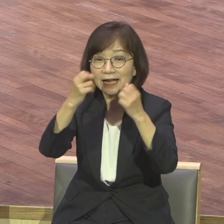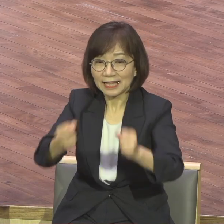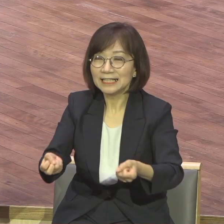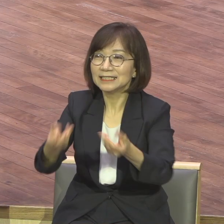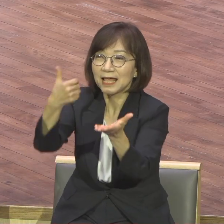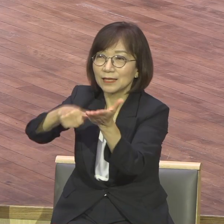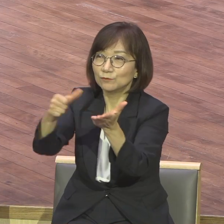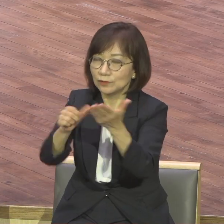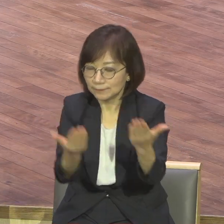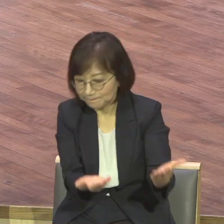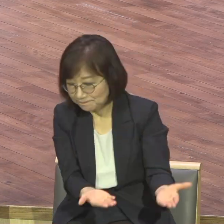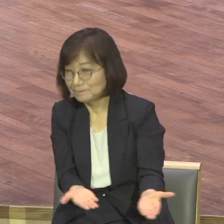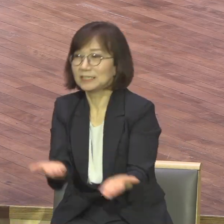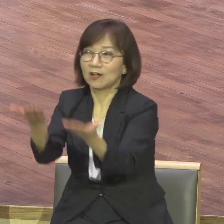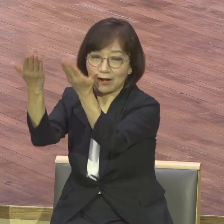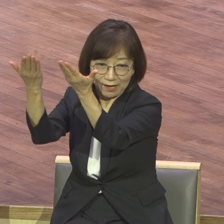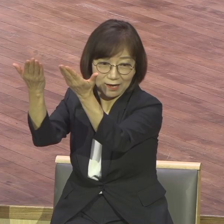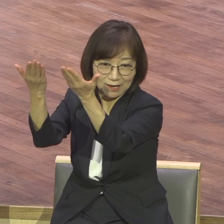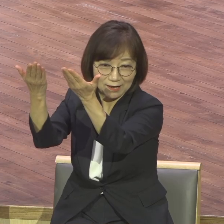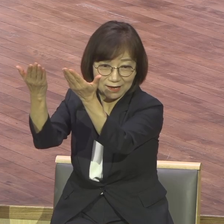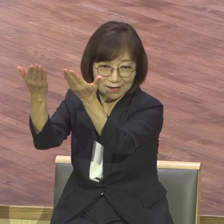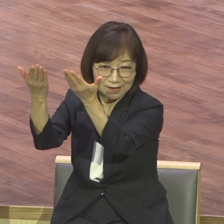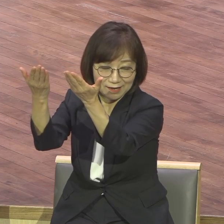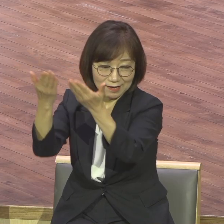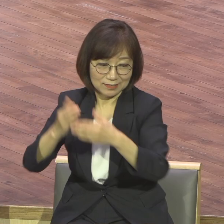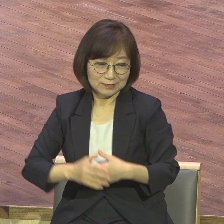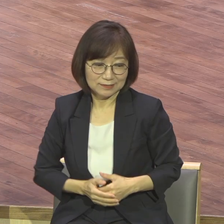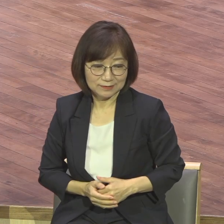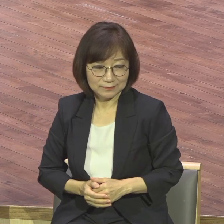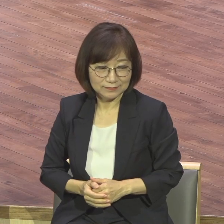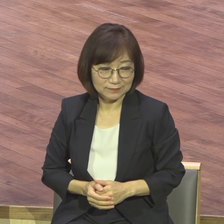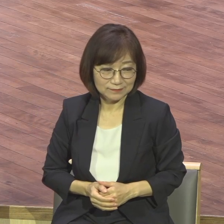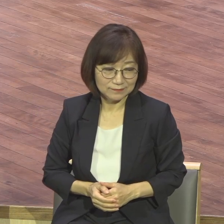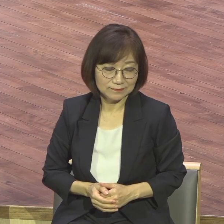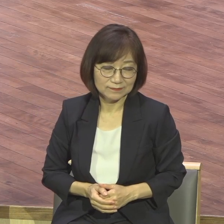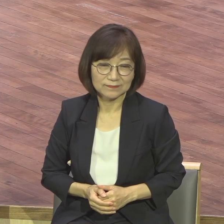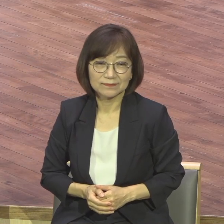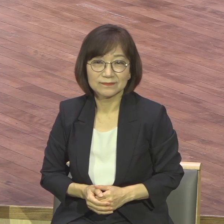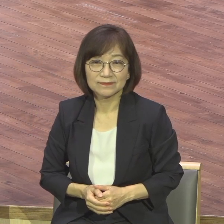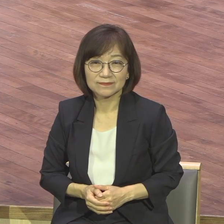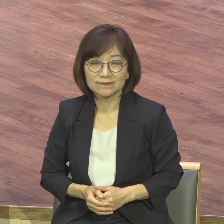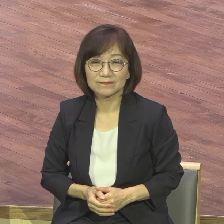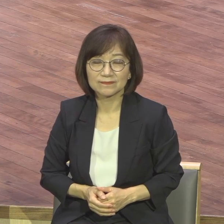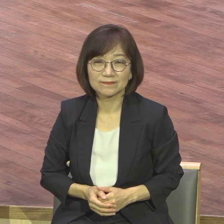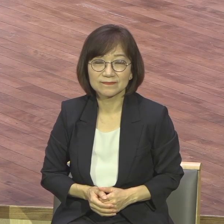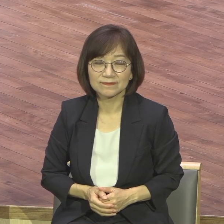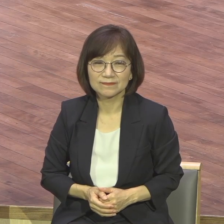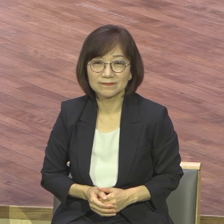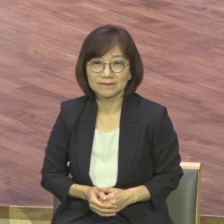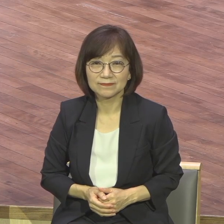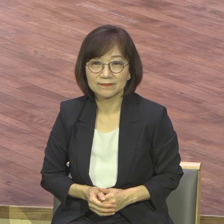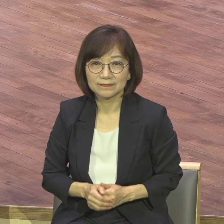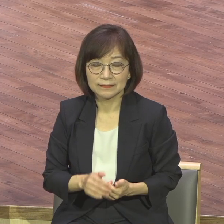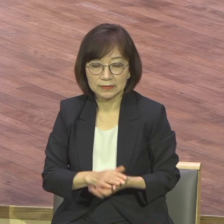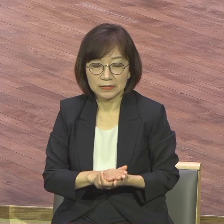드려라 산재물로 드려라 이것이 실천의 대전제다 그래서